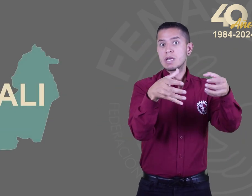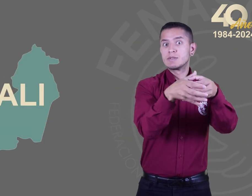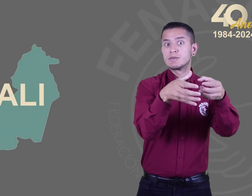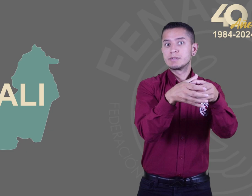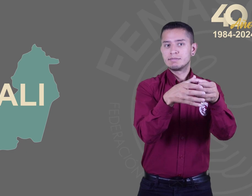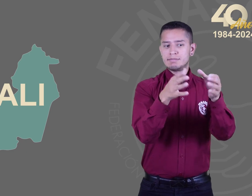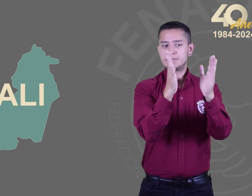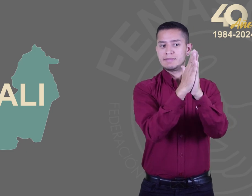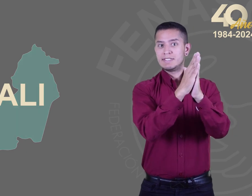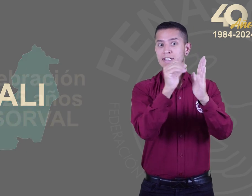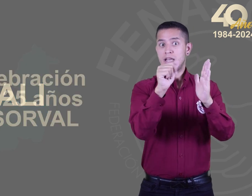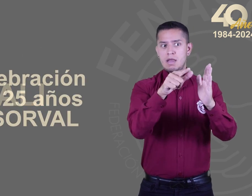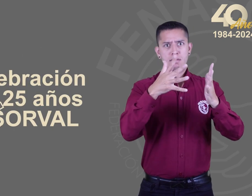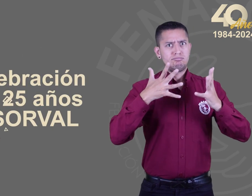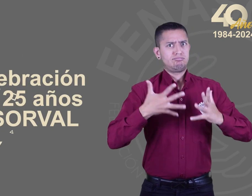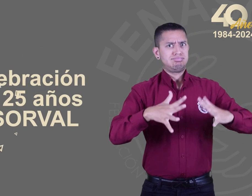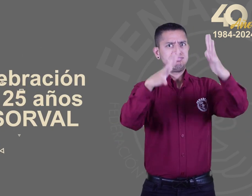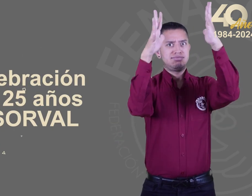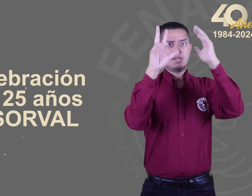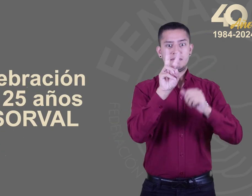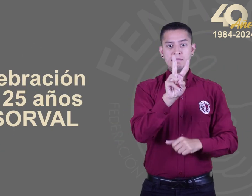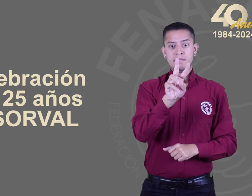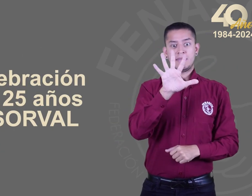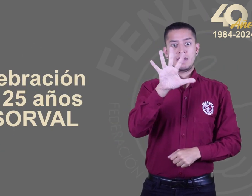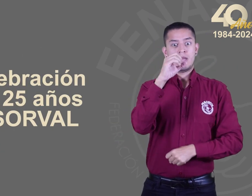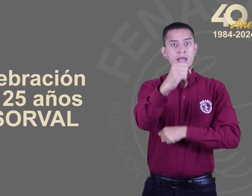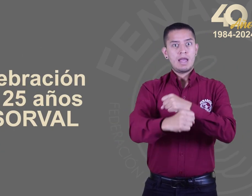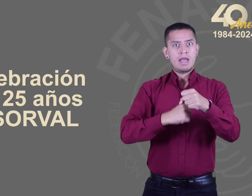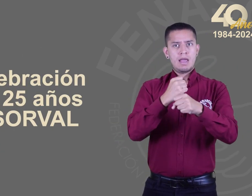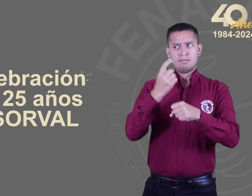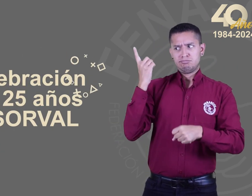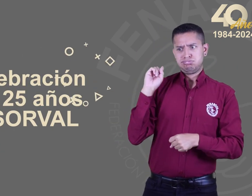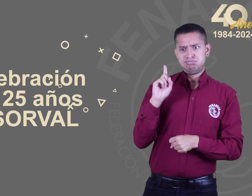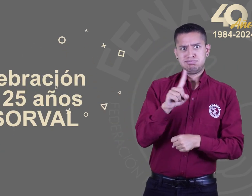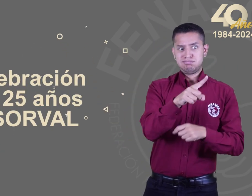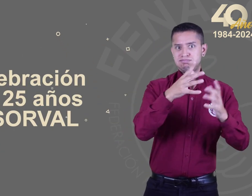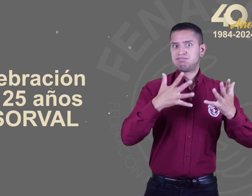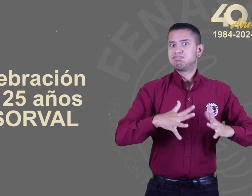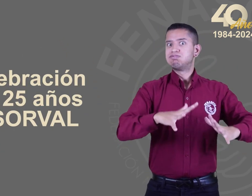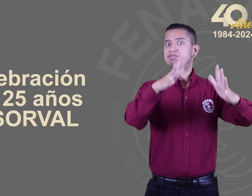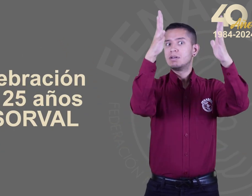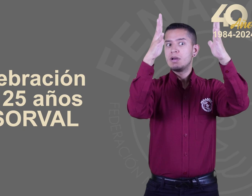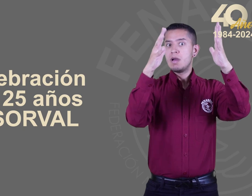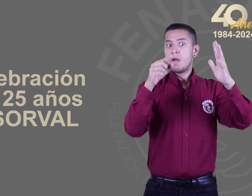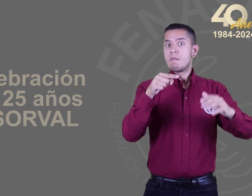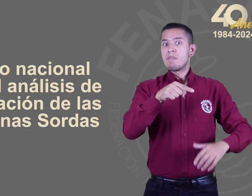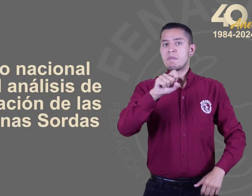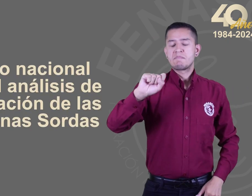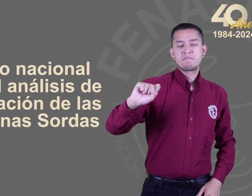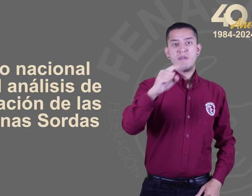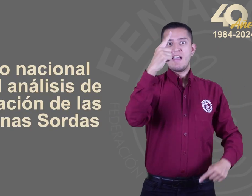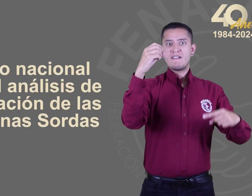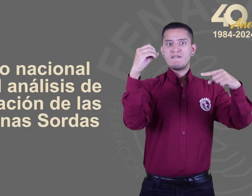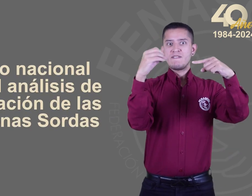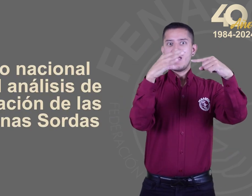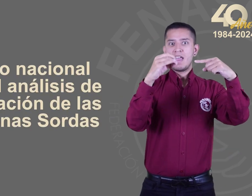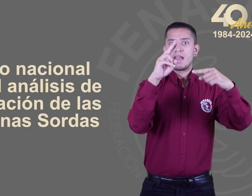en el mes de junio, se realizó el primer foro nacional de análisis de la situación de las personas sordas.